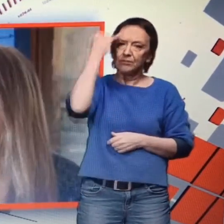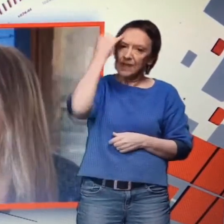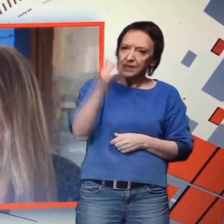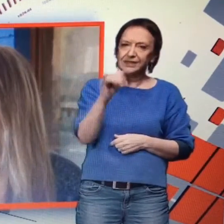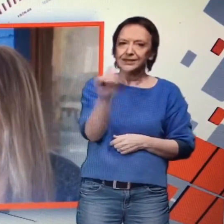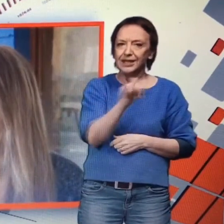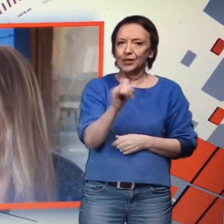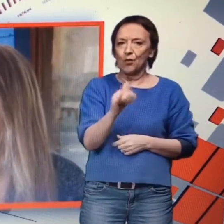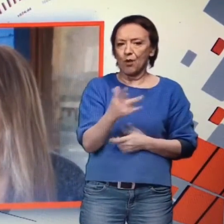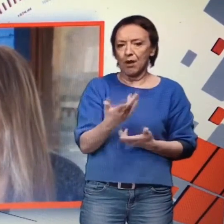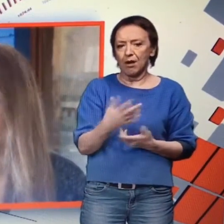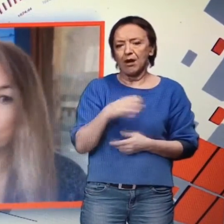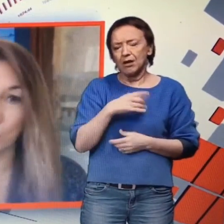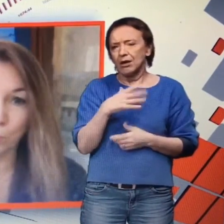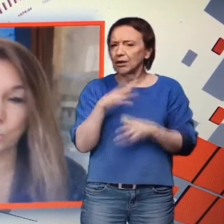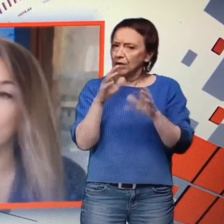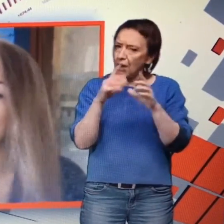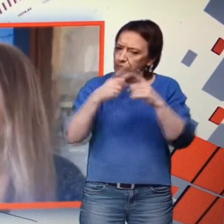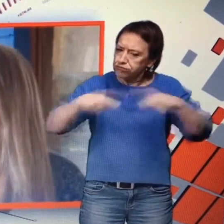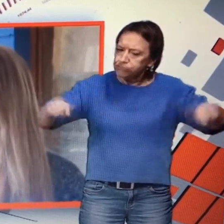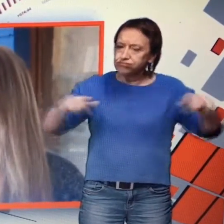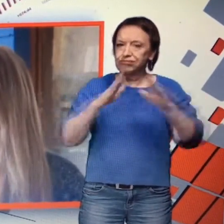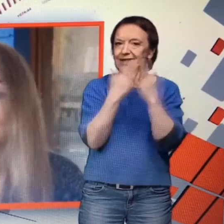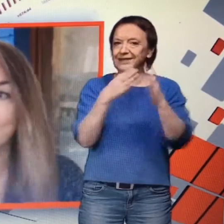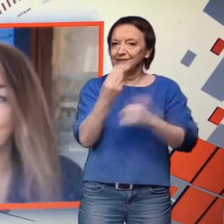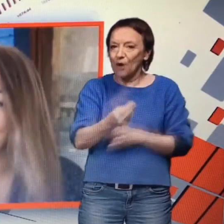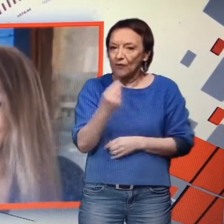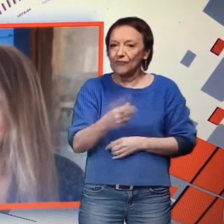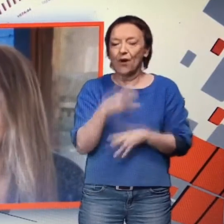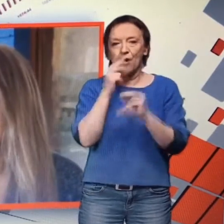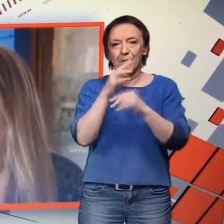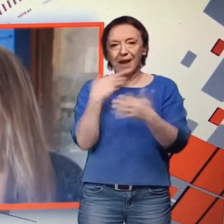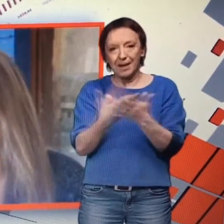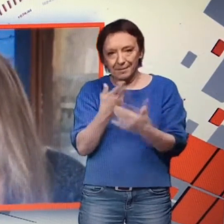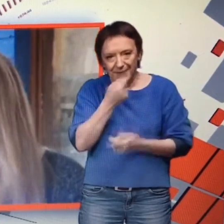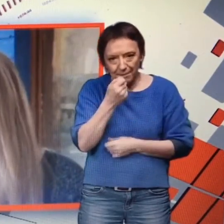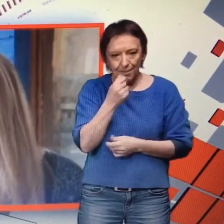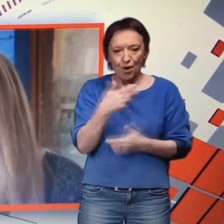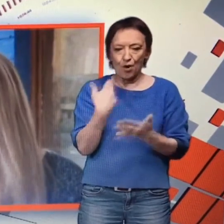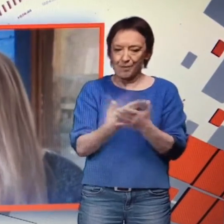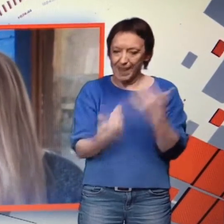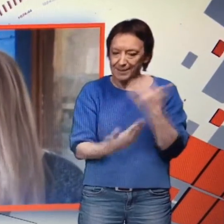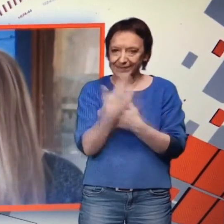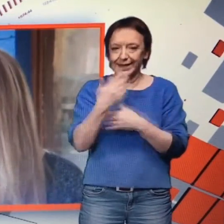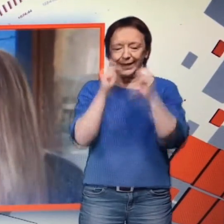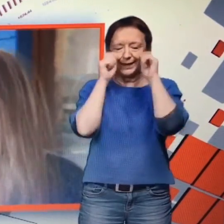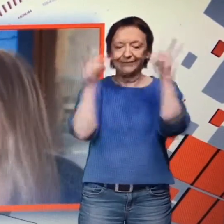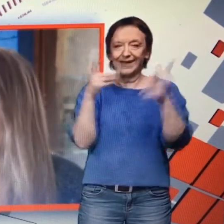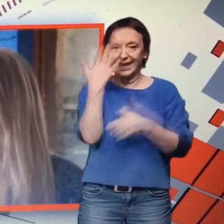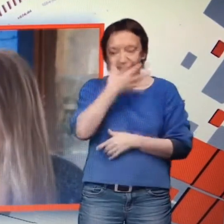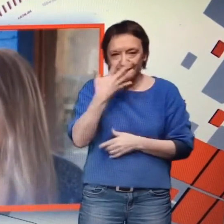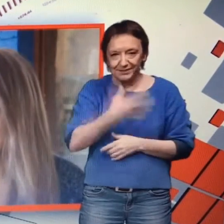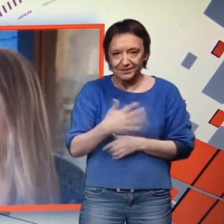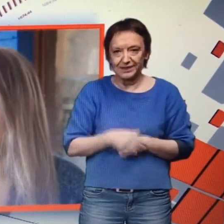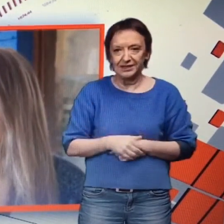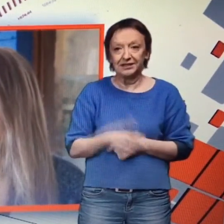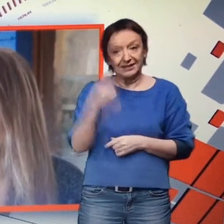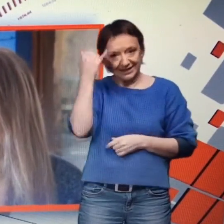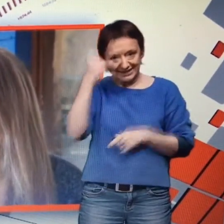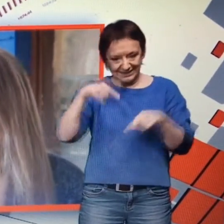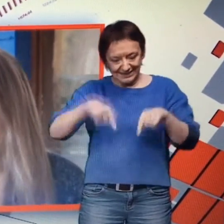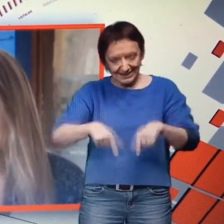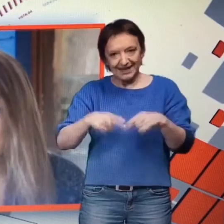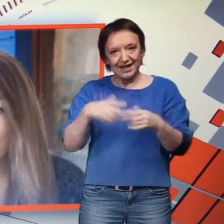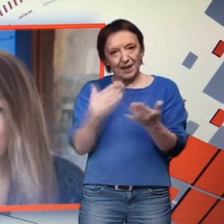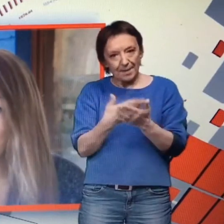pour enfants où on parle de bien manger, de bien se laver le matin. Là, c'était bien de s'occuper de ces animaux. Partie des bénéfices iront à la